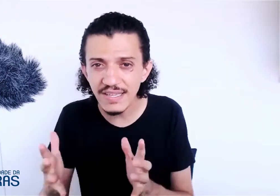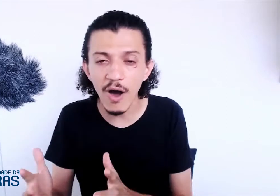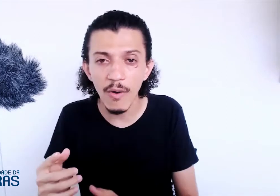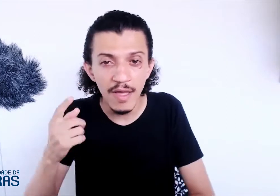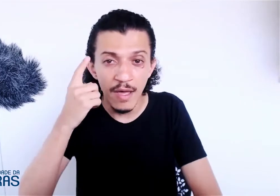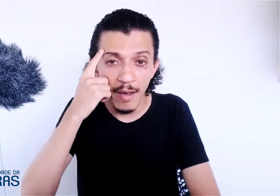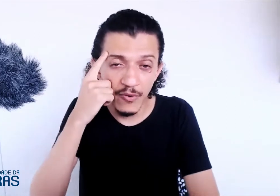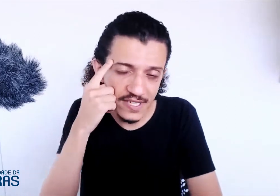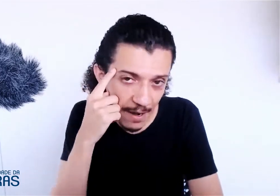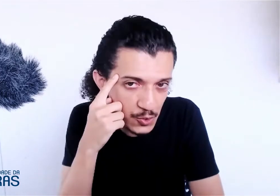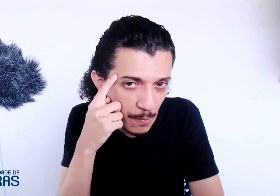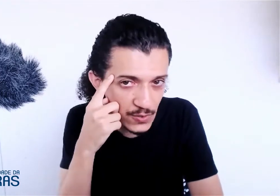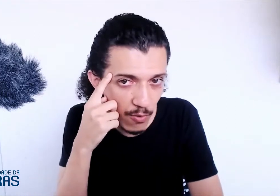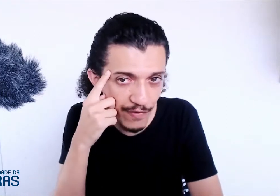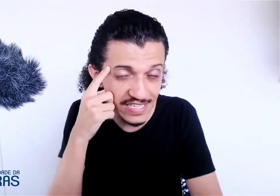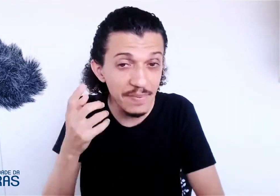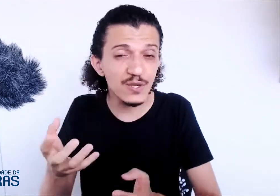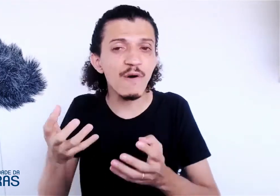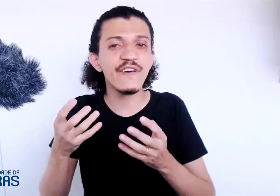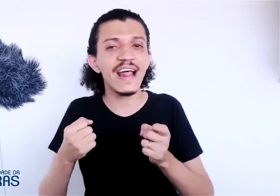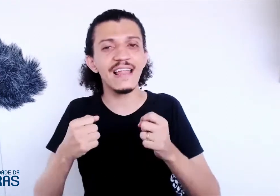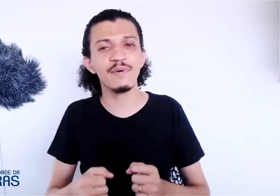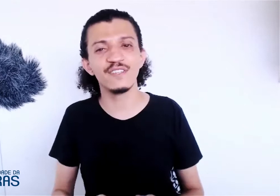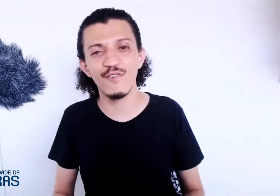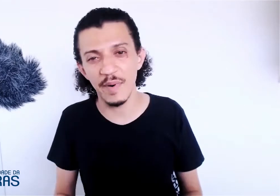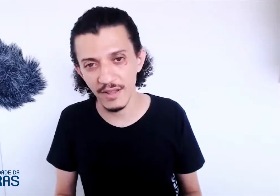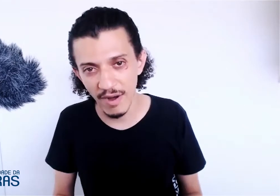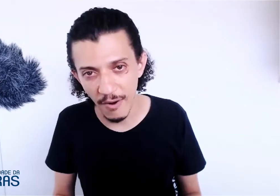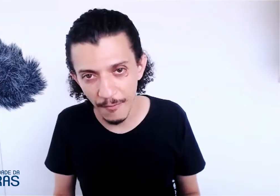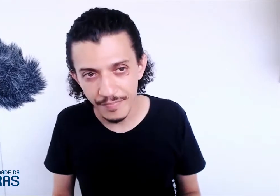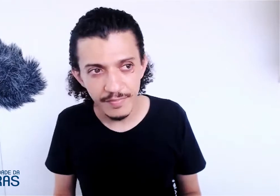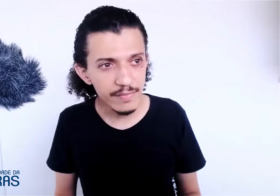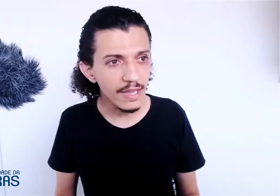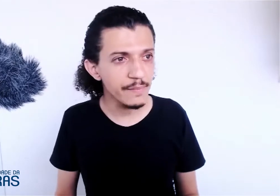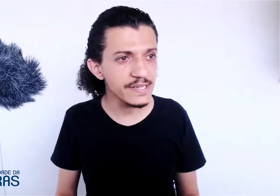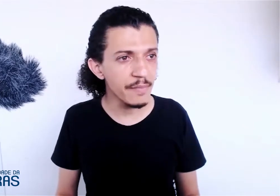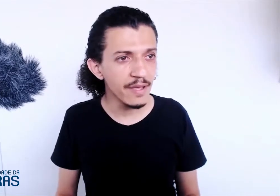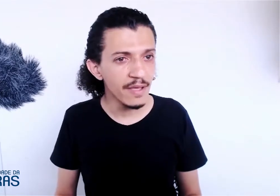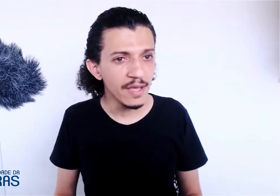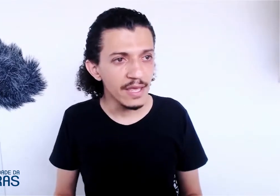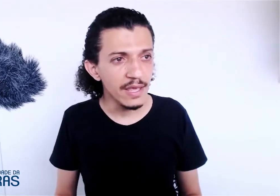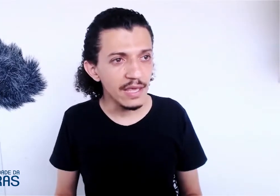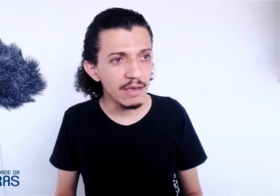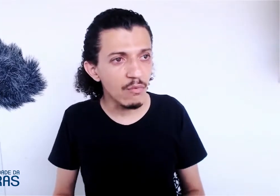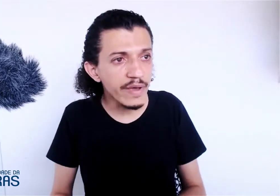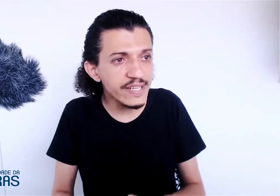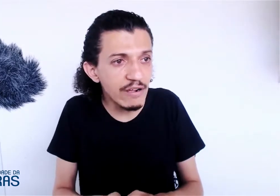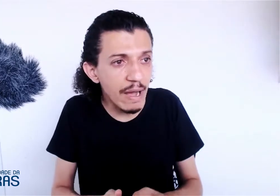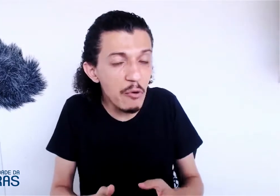ideal para o cérebro de uma pessoa ouvinte absorver a Libras de forma natural. Percebe? E qual que seria o caminho